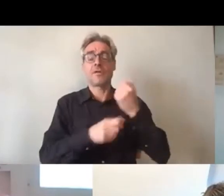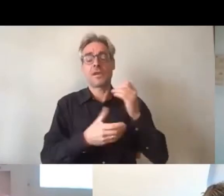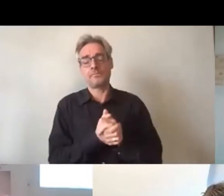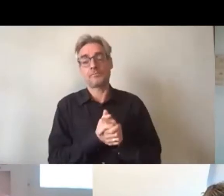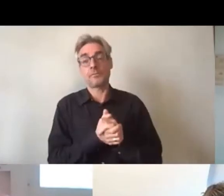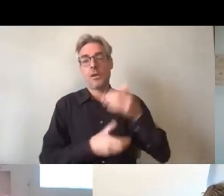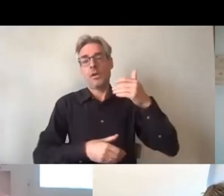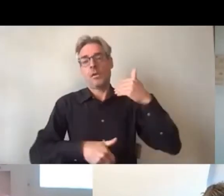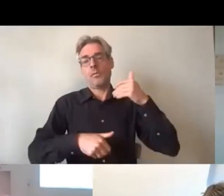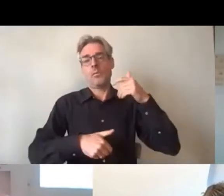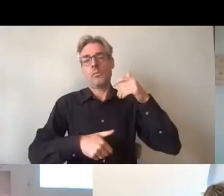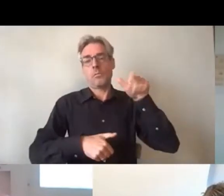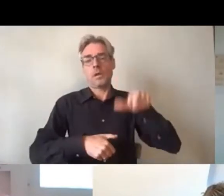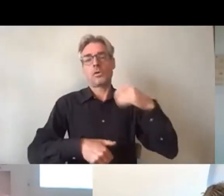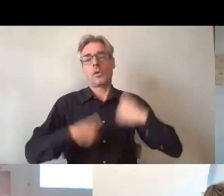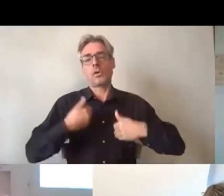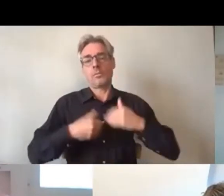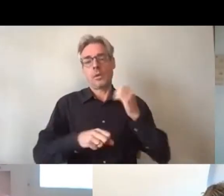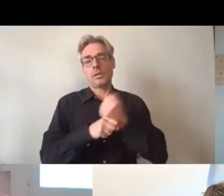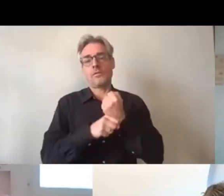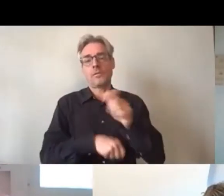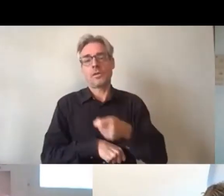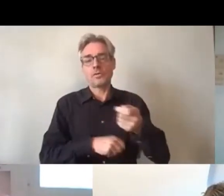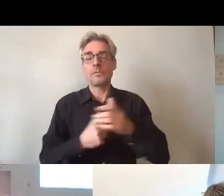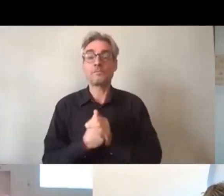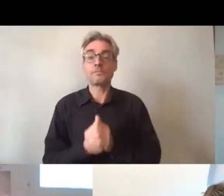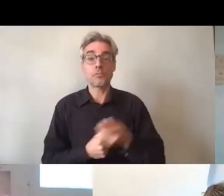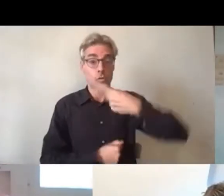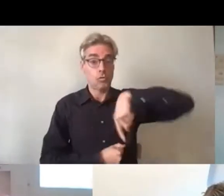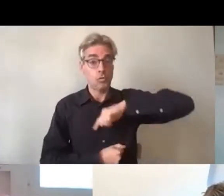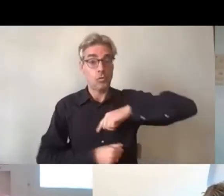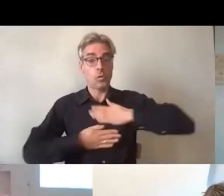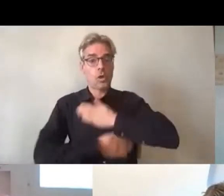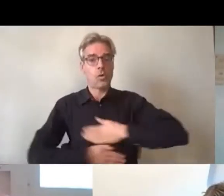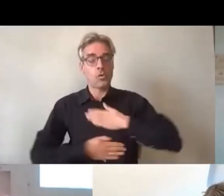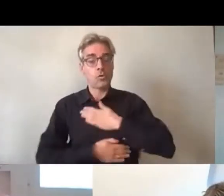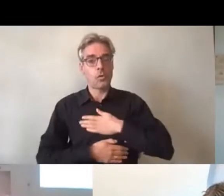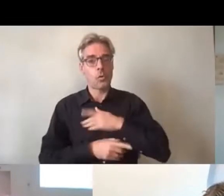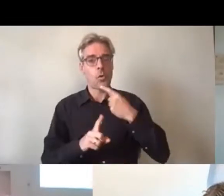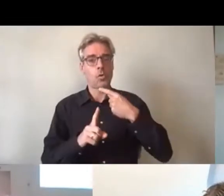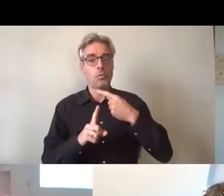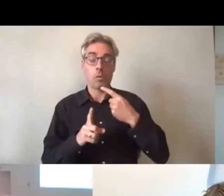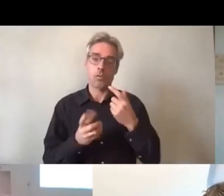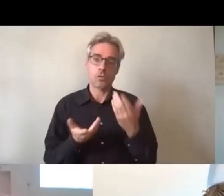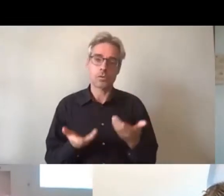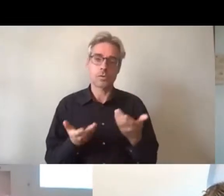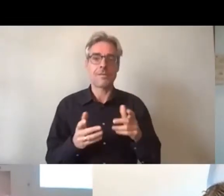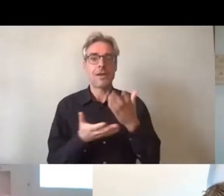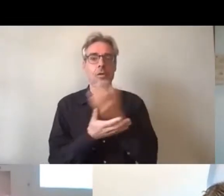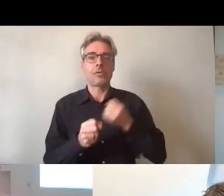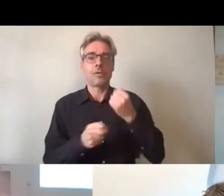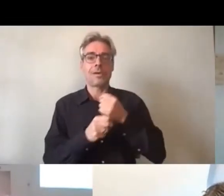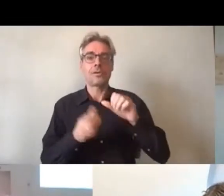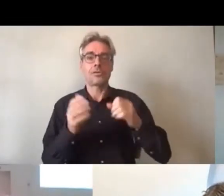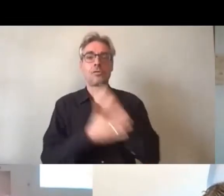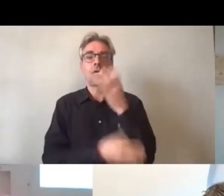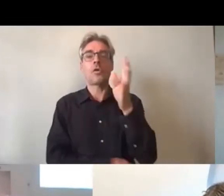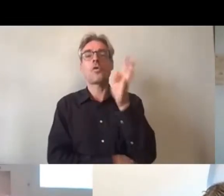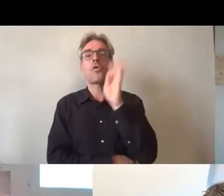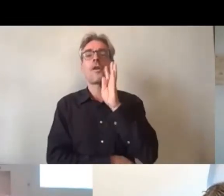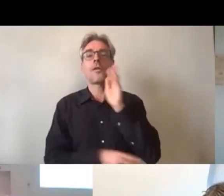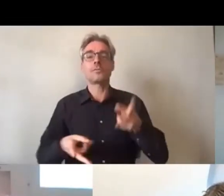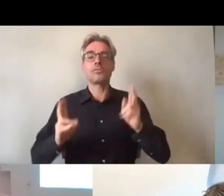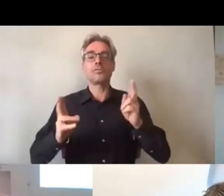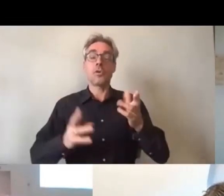nous sommes également ravis de mettre en place cette séquence, puisque c'est une façon pour nous